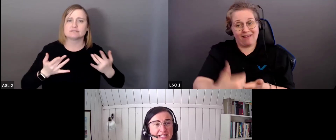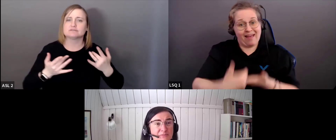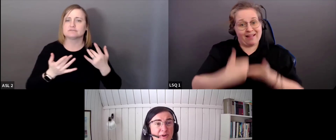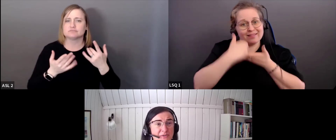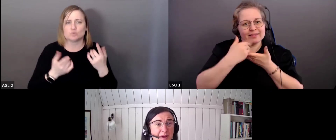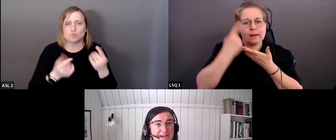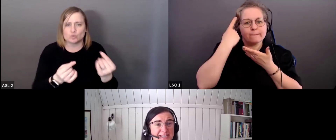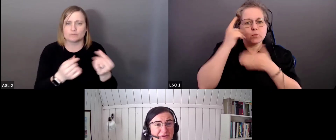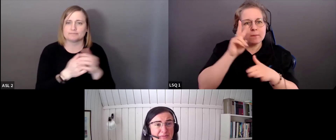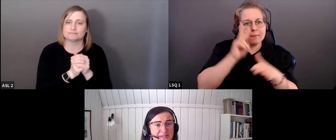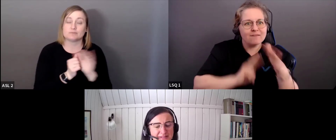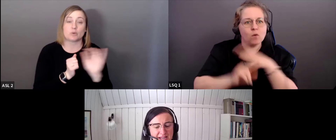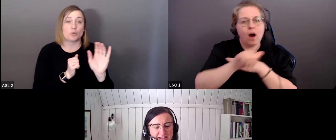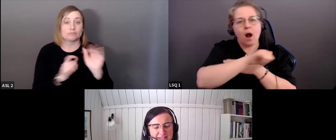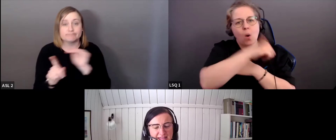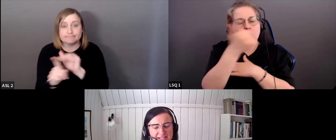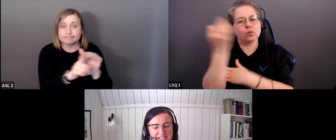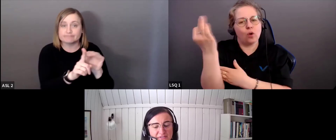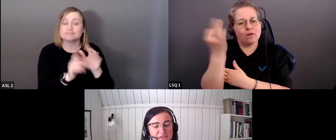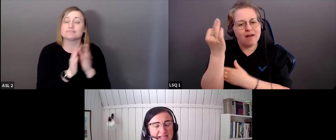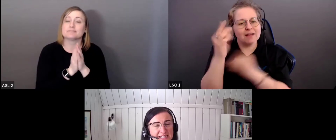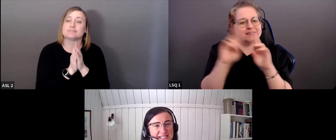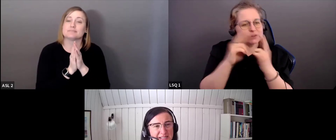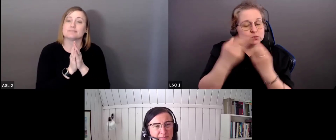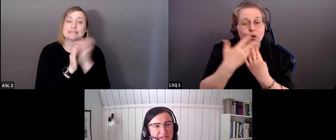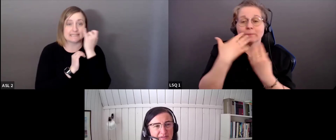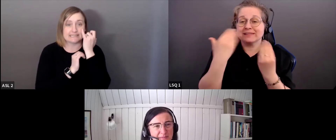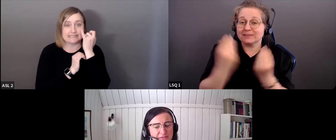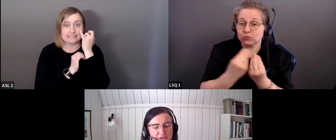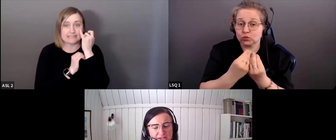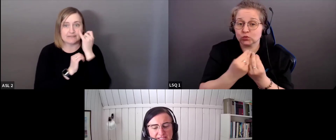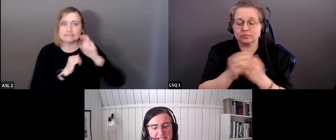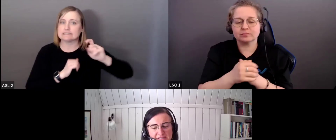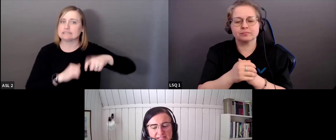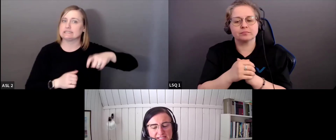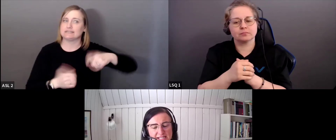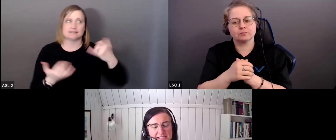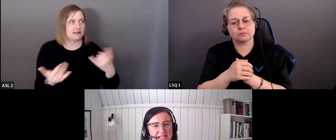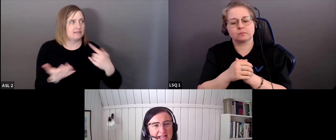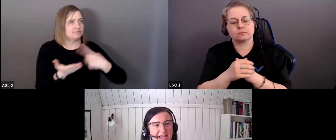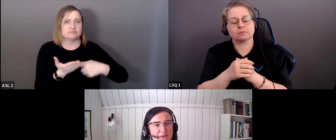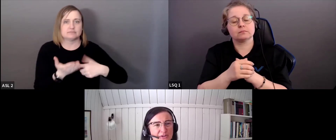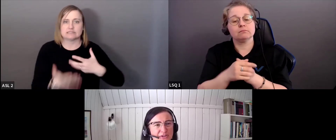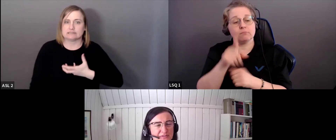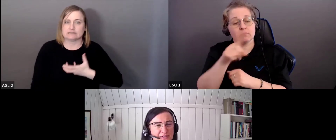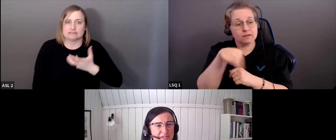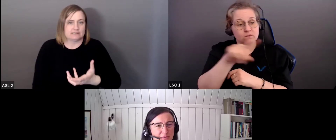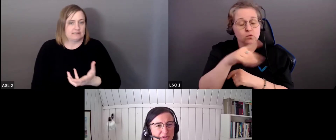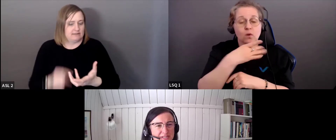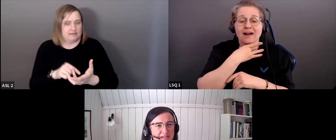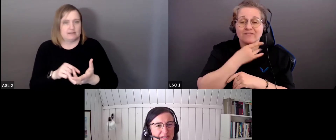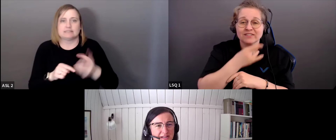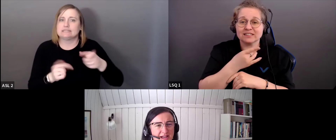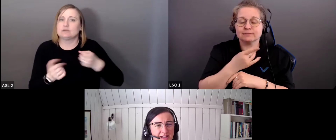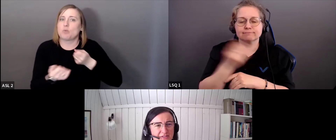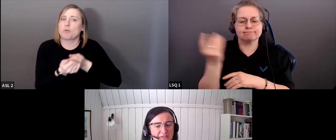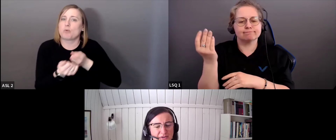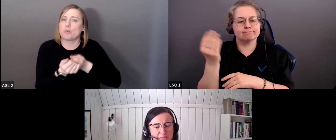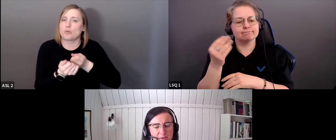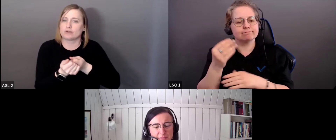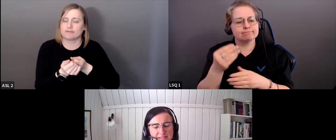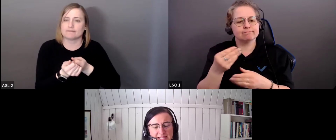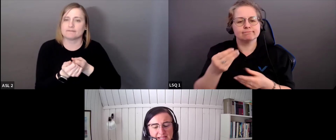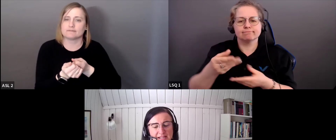et à préparer les prochaines réunions. Je vous rappelle aussi que si vous voulez faire du débriefage sur le